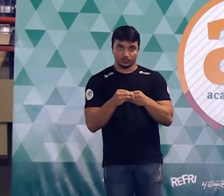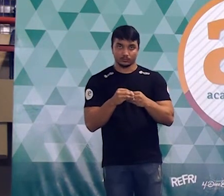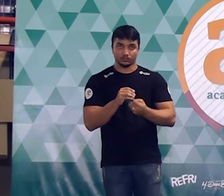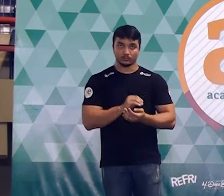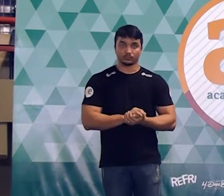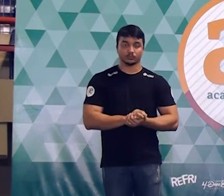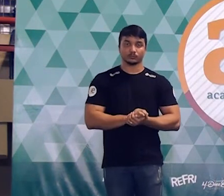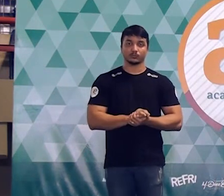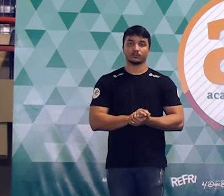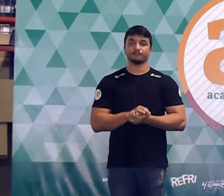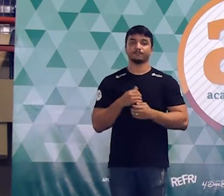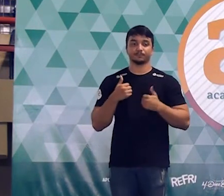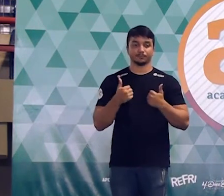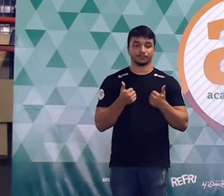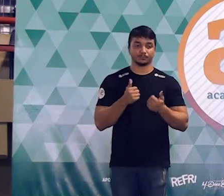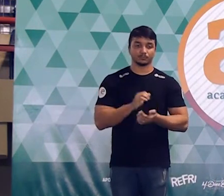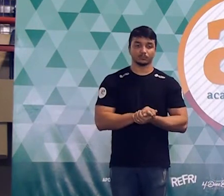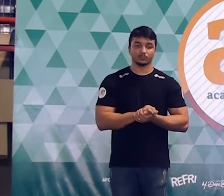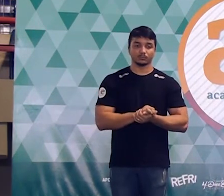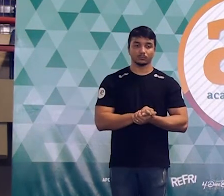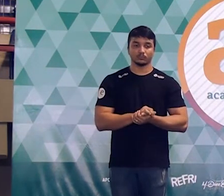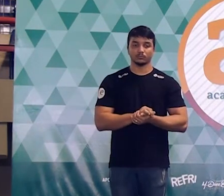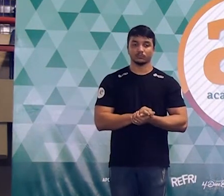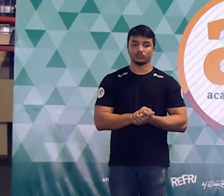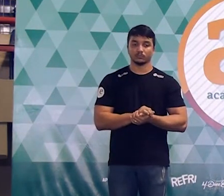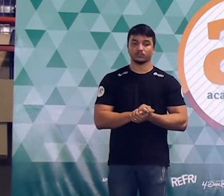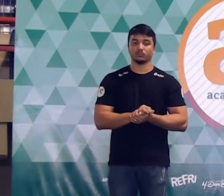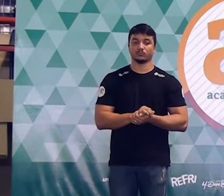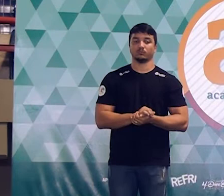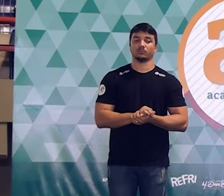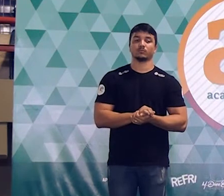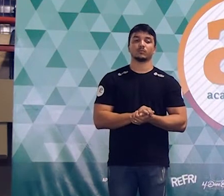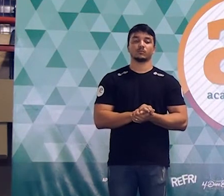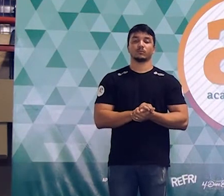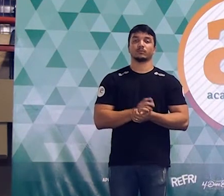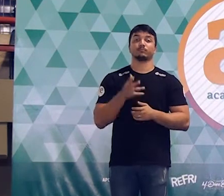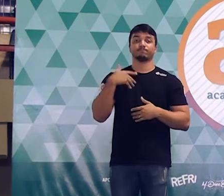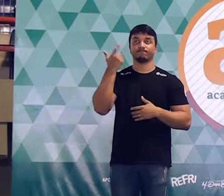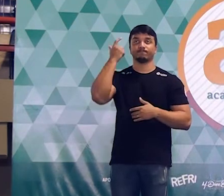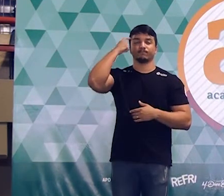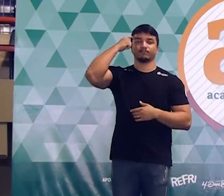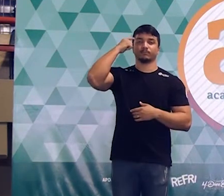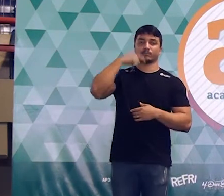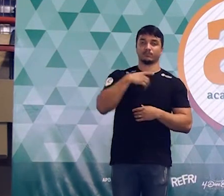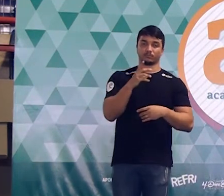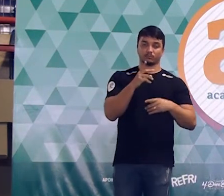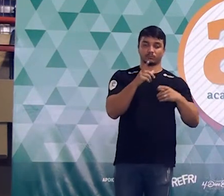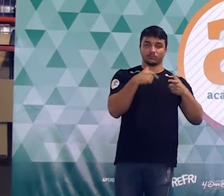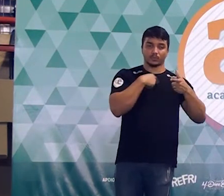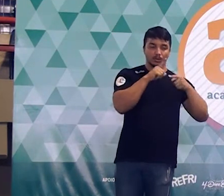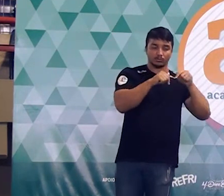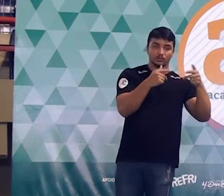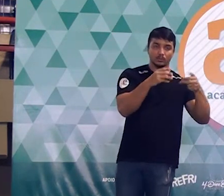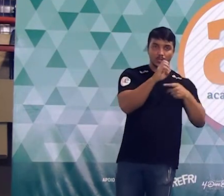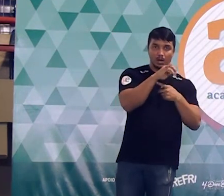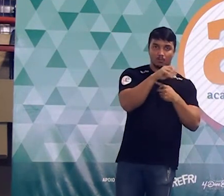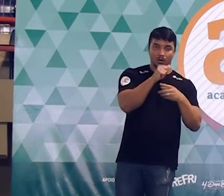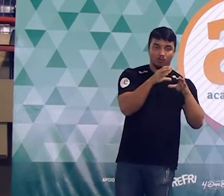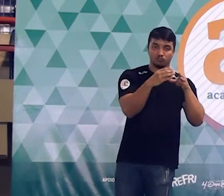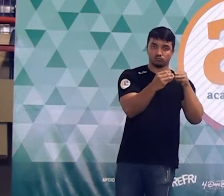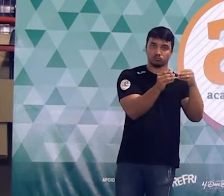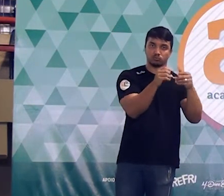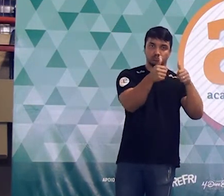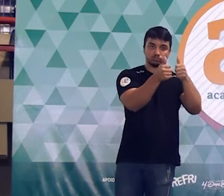dimensões. Muito bem, vamos ler o resto. O enunciado diz assim, suponha que uma peça, quando moldada em